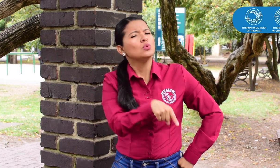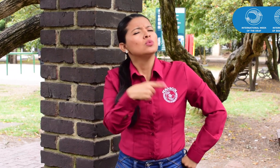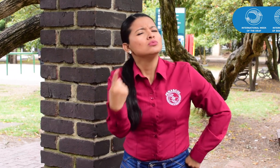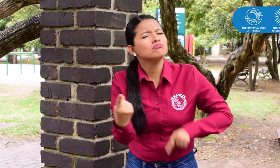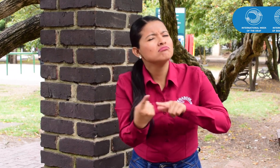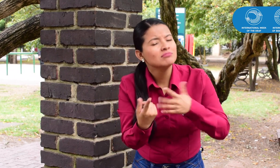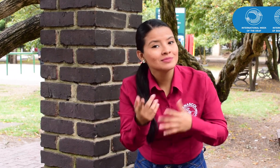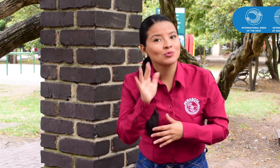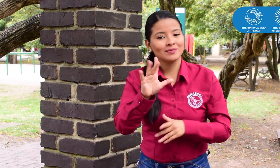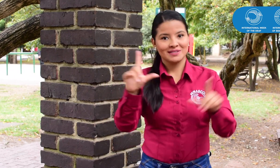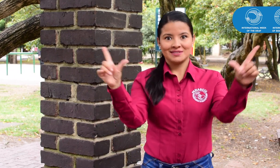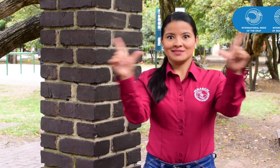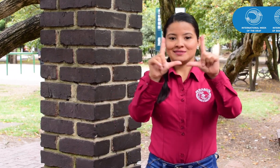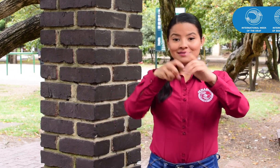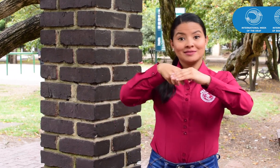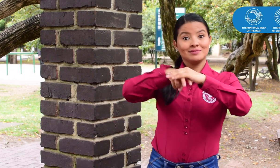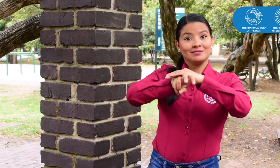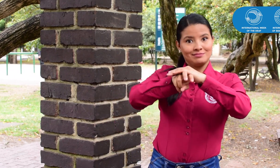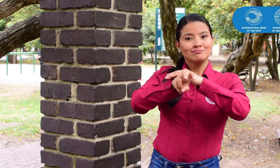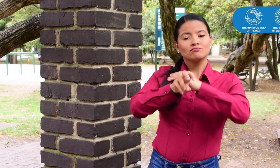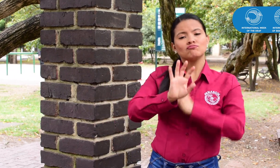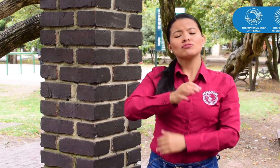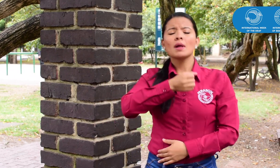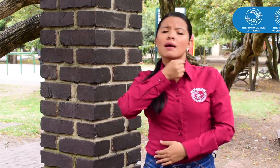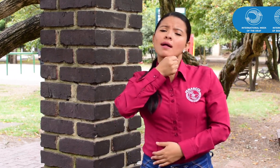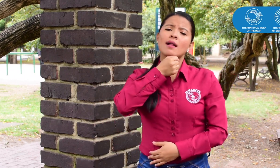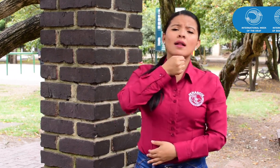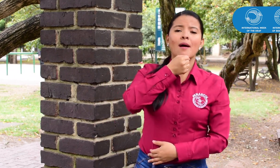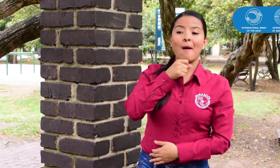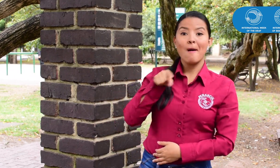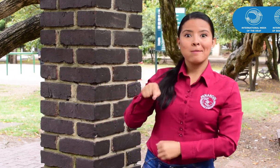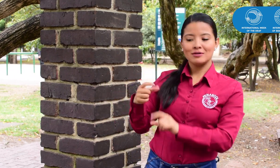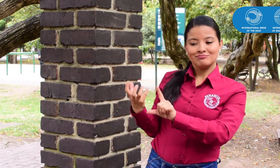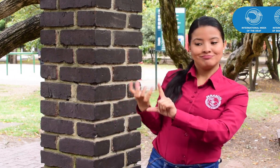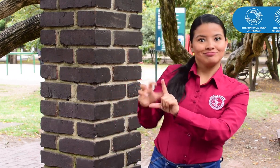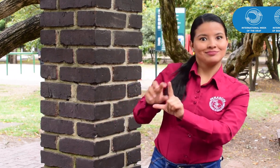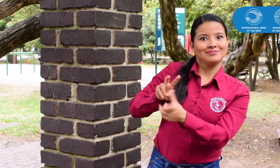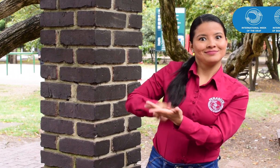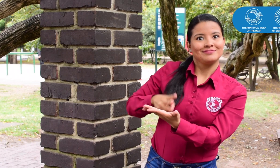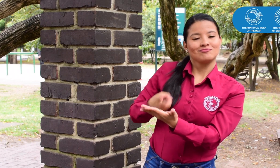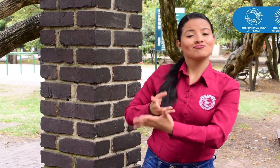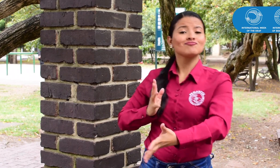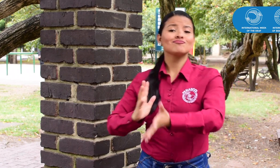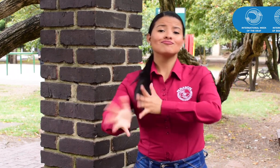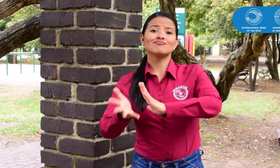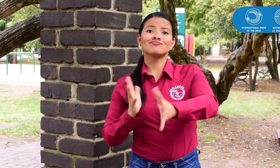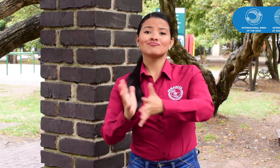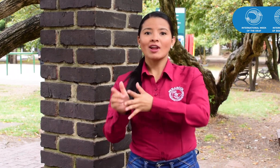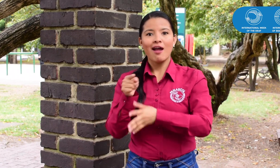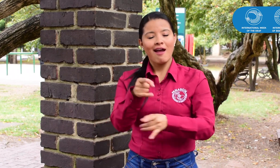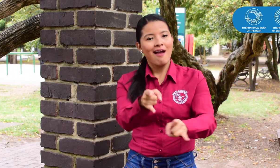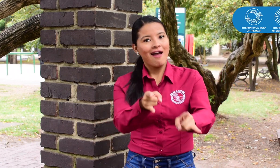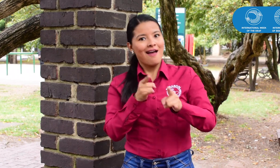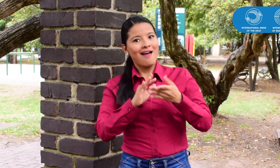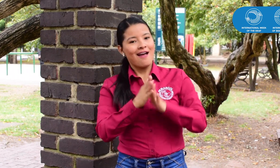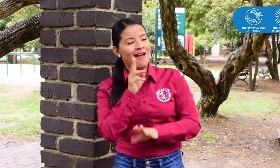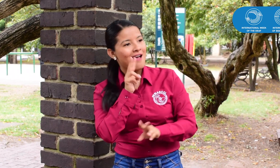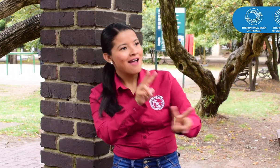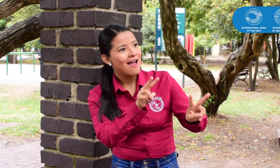Por otro lado, vemos en el canal Caracol las noticias con el servicio de interpretación, y así recibimos la información en ese